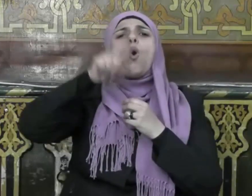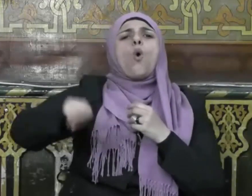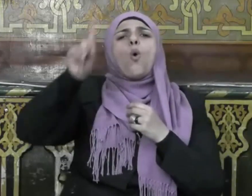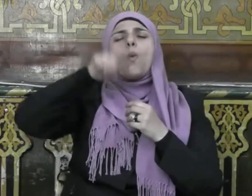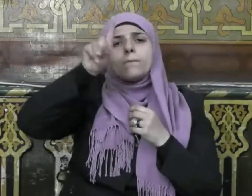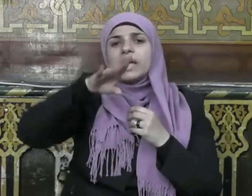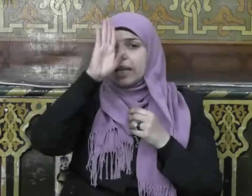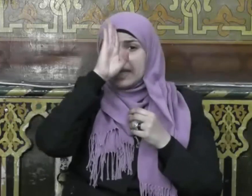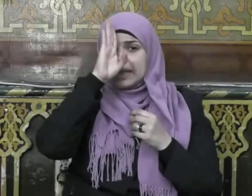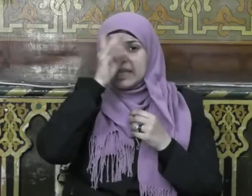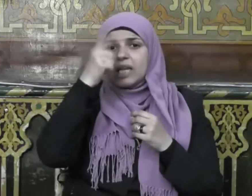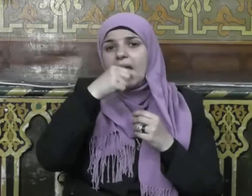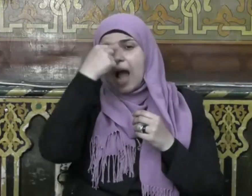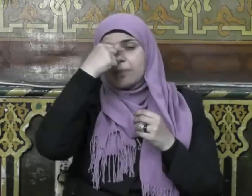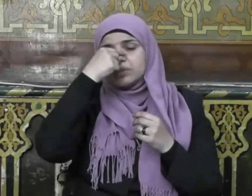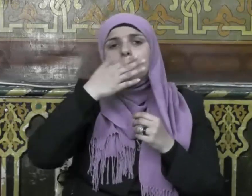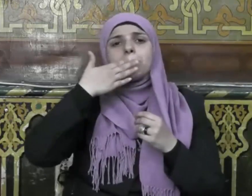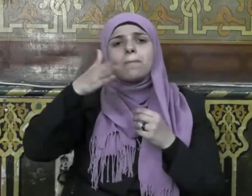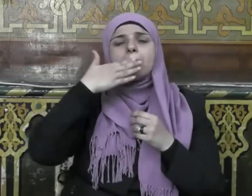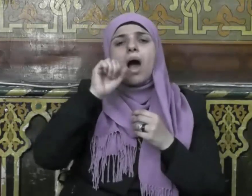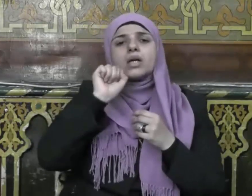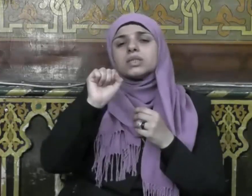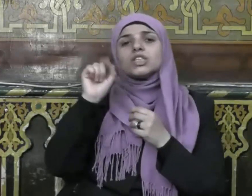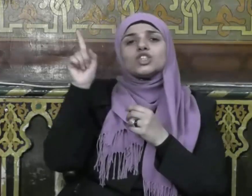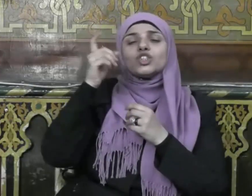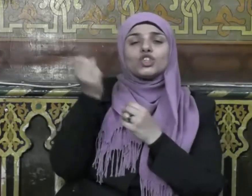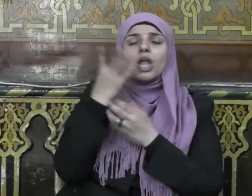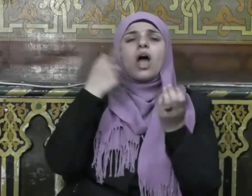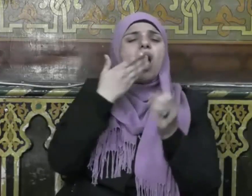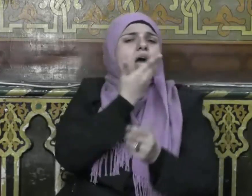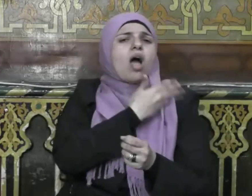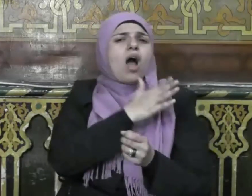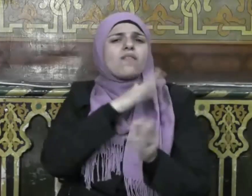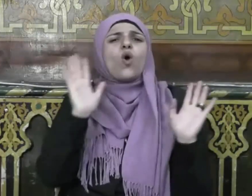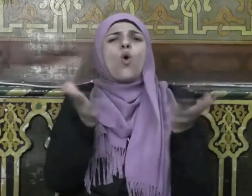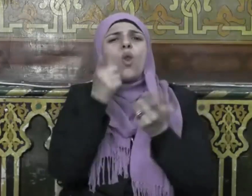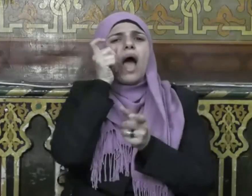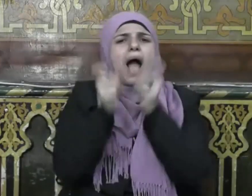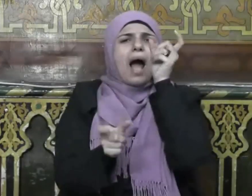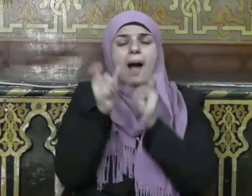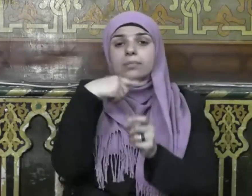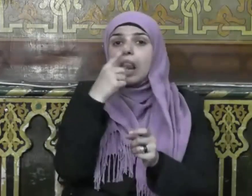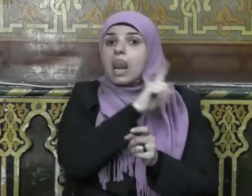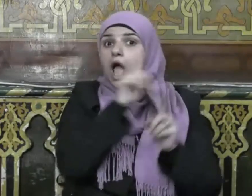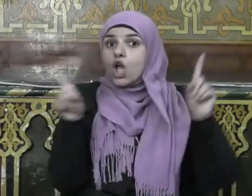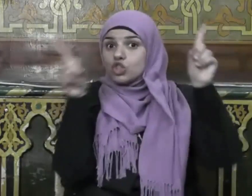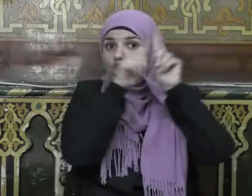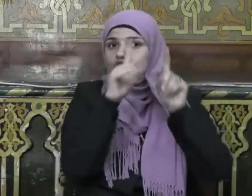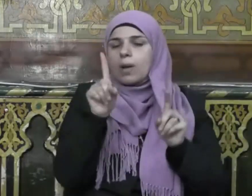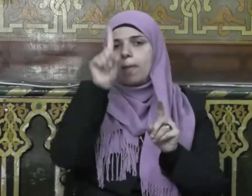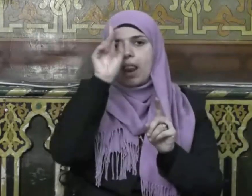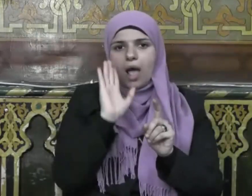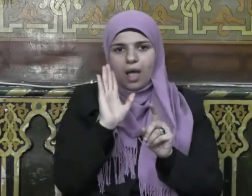يوم الاثنين ويوم الخميس فيغفر لكل عبد لا يشرك بالله شيئا